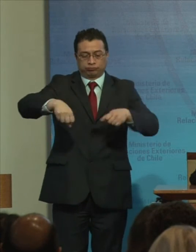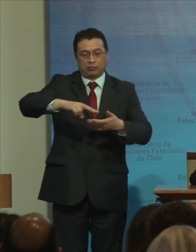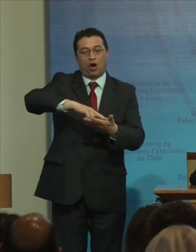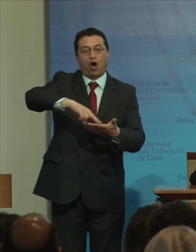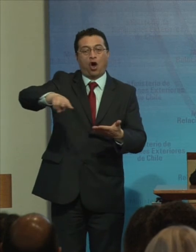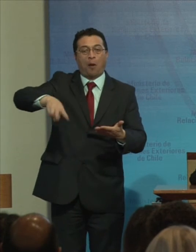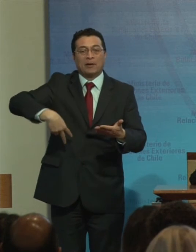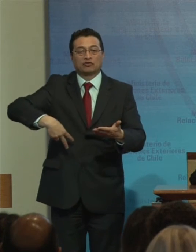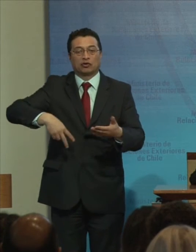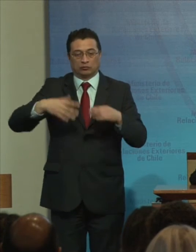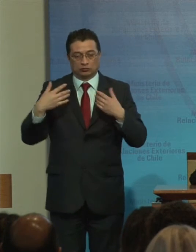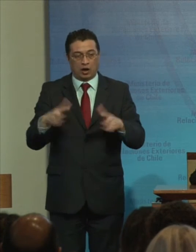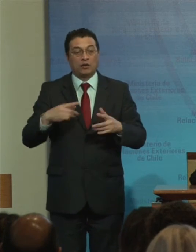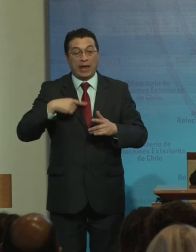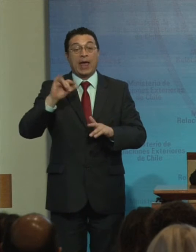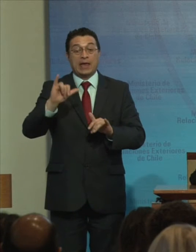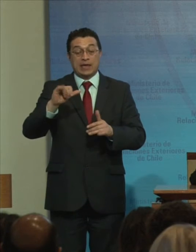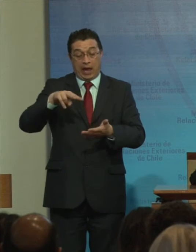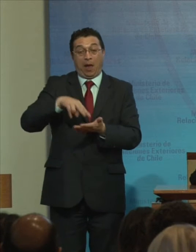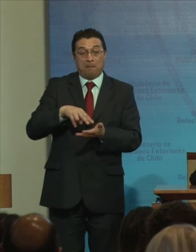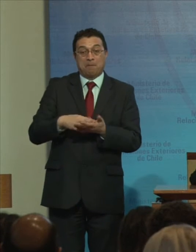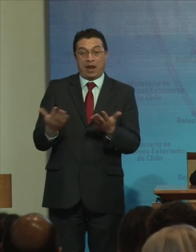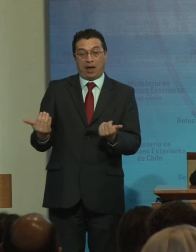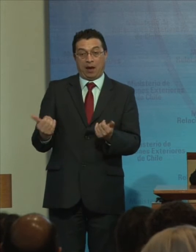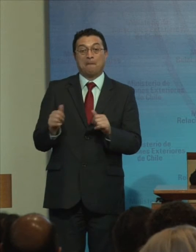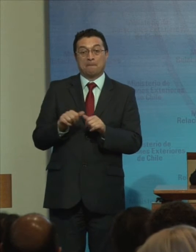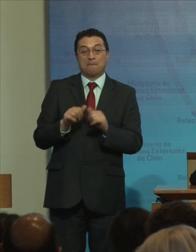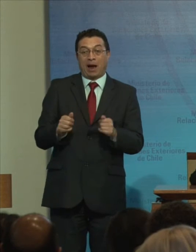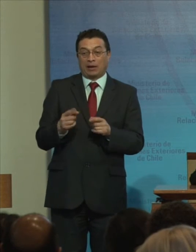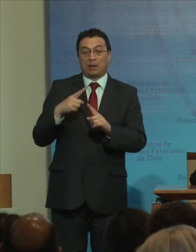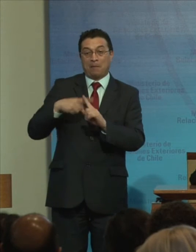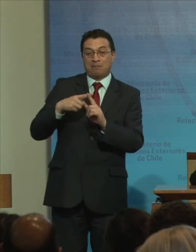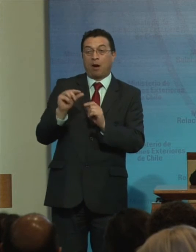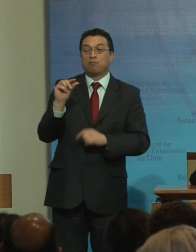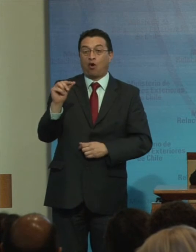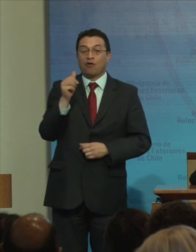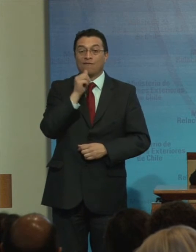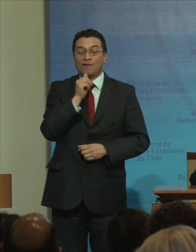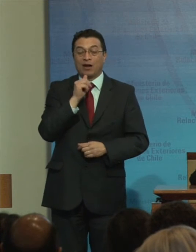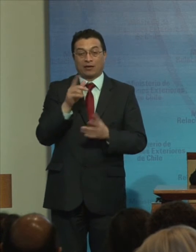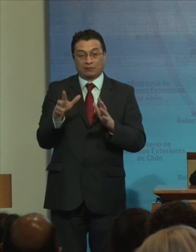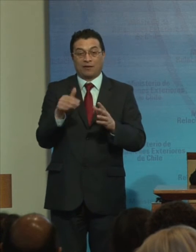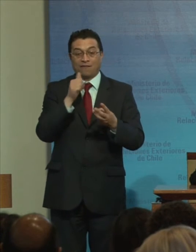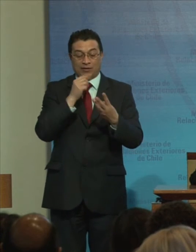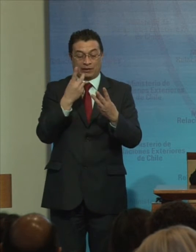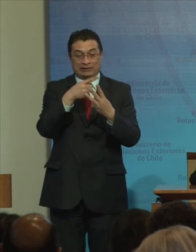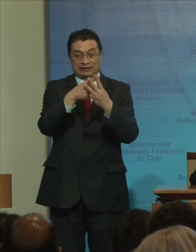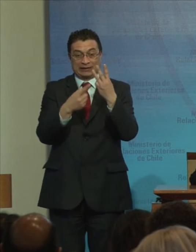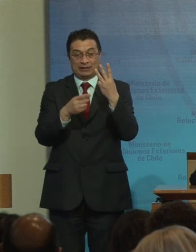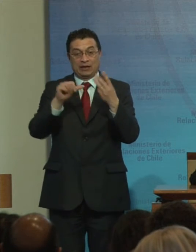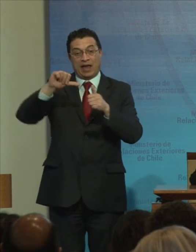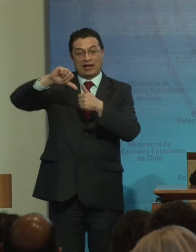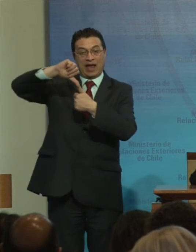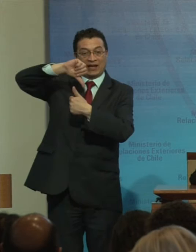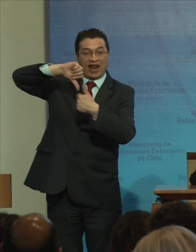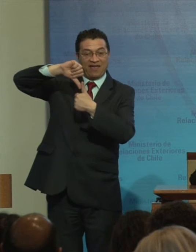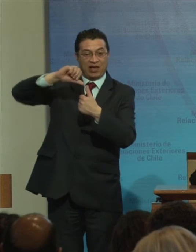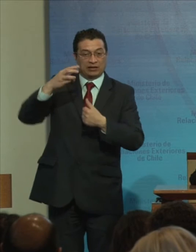Y esperamos Que puedan sumarse Los pocos Que faltan Incluyendo Los tres Estados Del Caribe